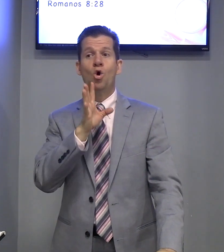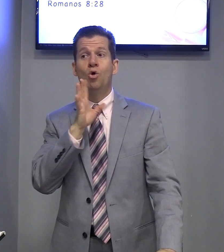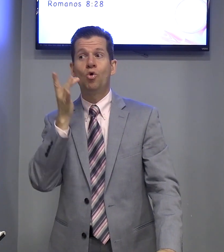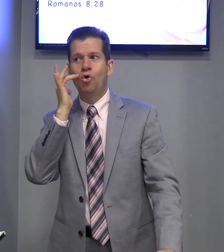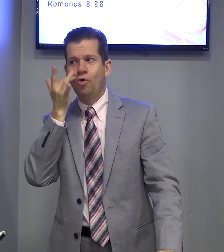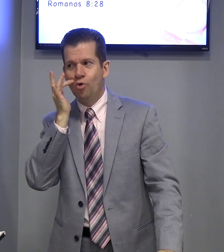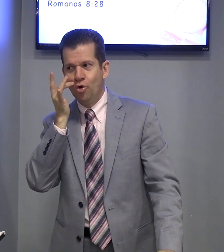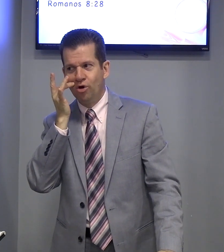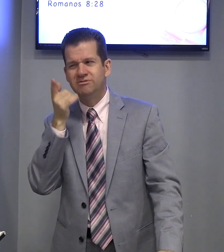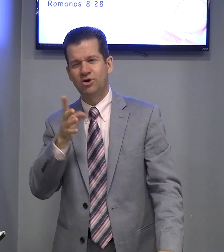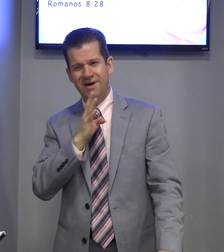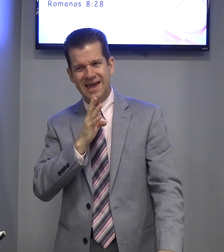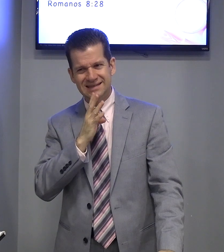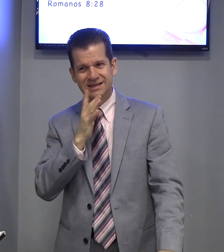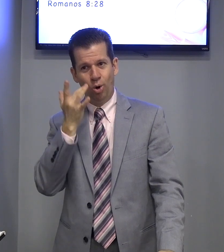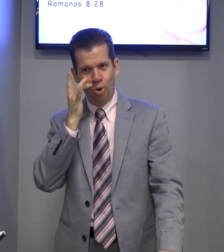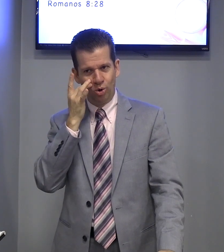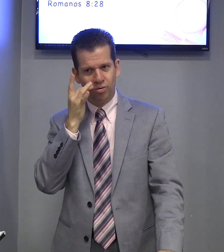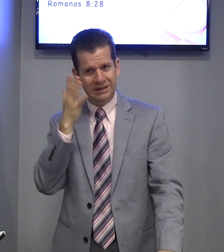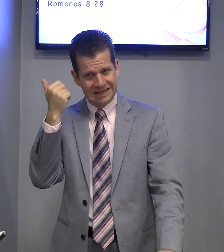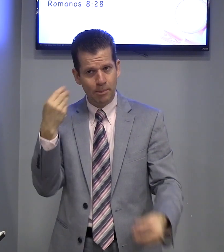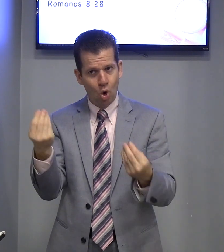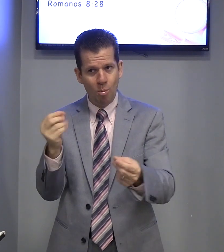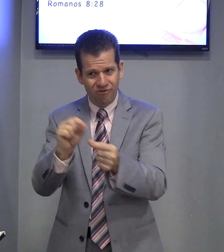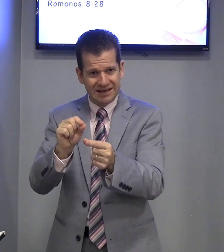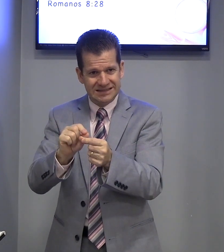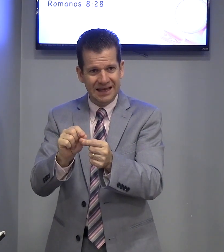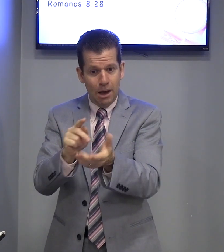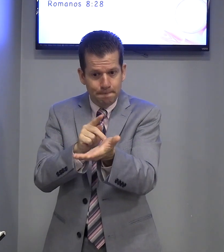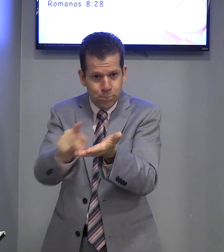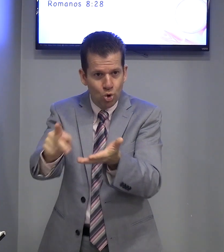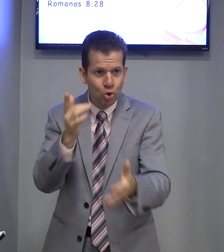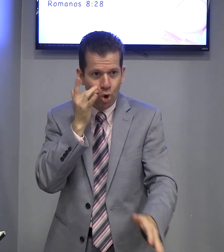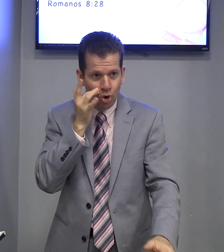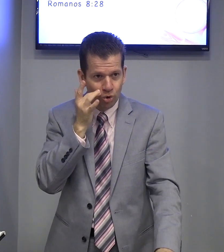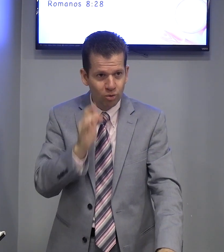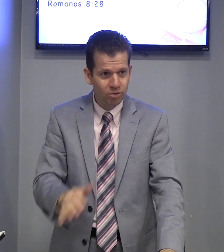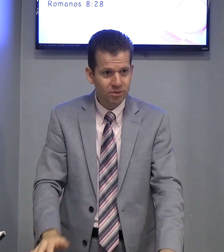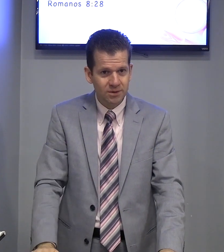com o ouro. Você conhece o ouro? Sabe como fazer puro ouro? Não.